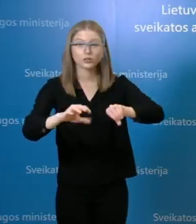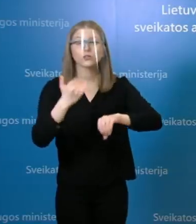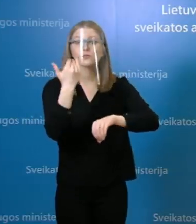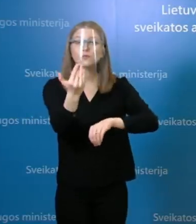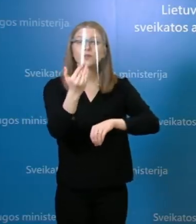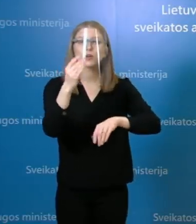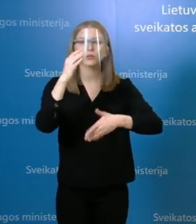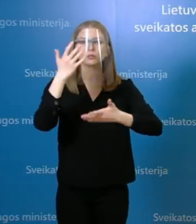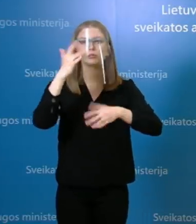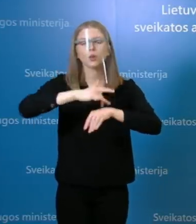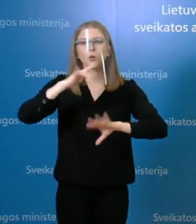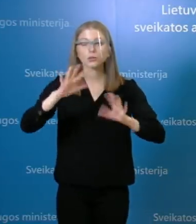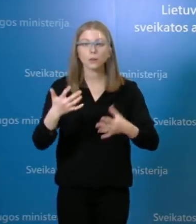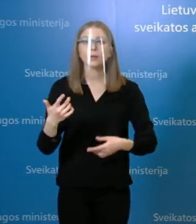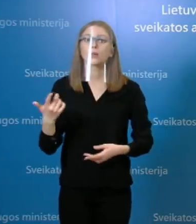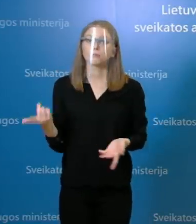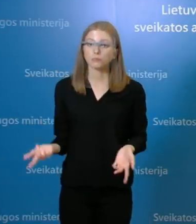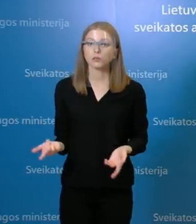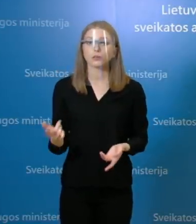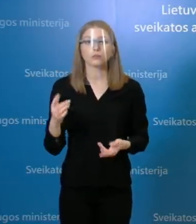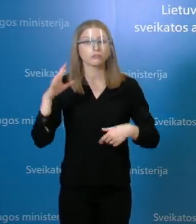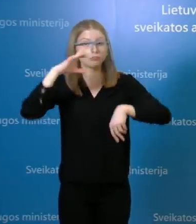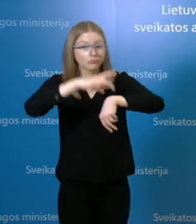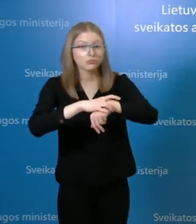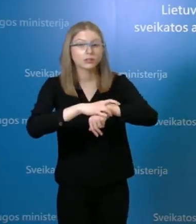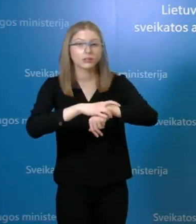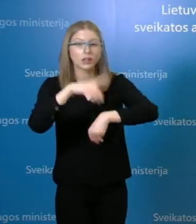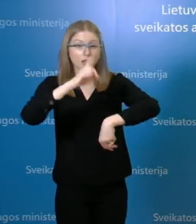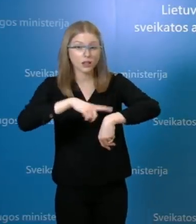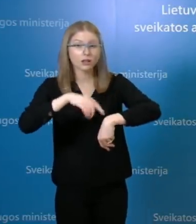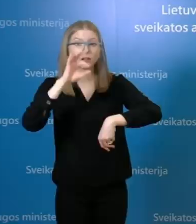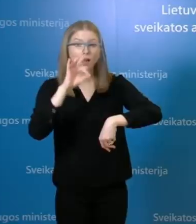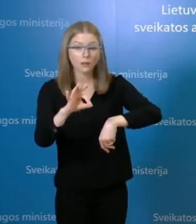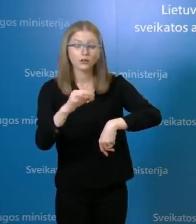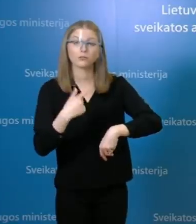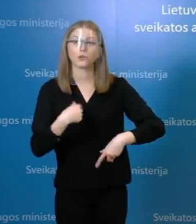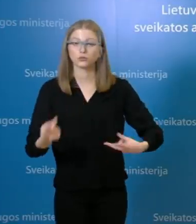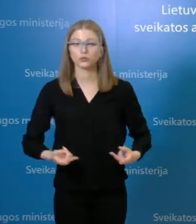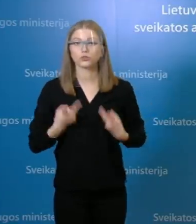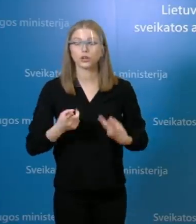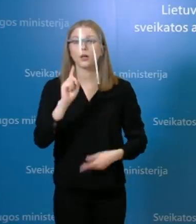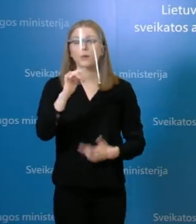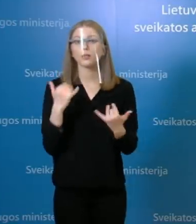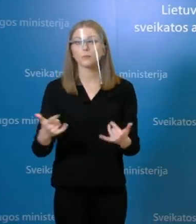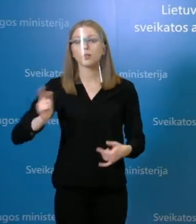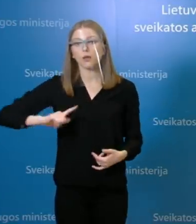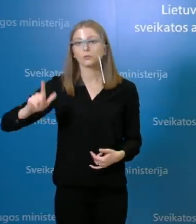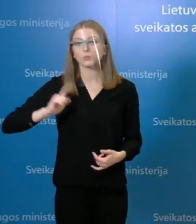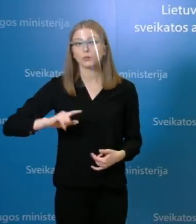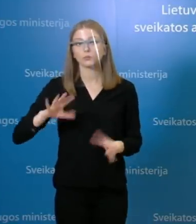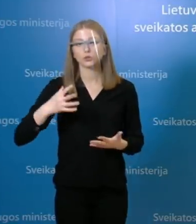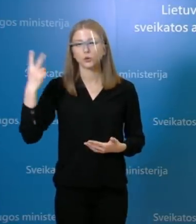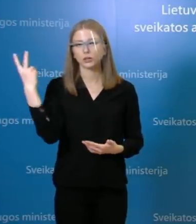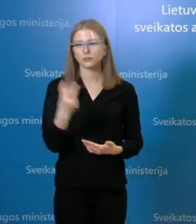tikrai galėsime nusiraminti, kad nebus to aplitimo visuomeniai, bet matysim, kaip vis dėl to, kokia yra situacija, tai, kaip ir minėjau, 14